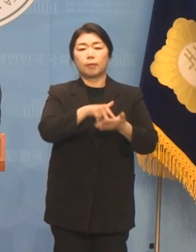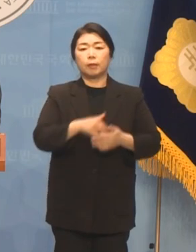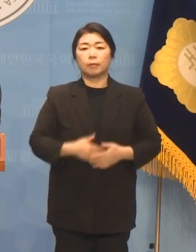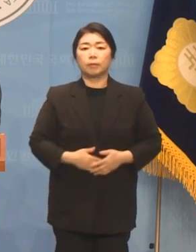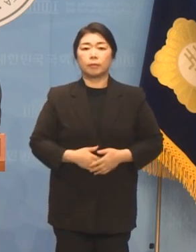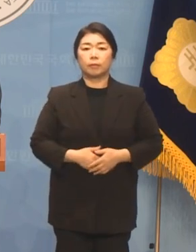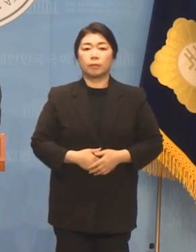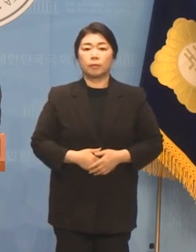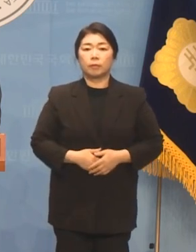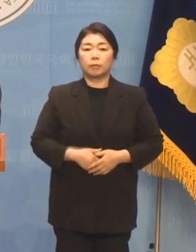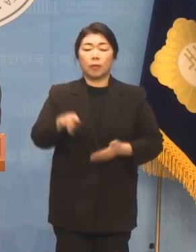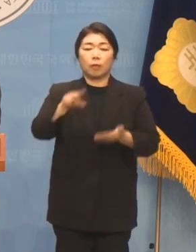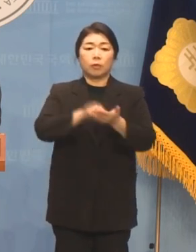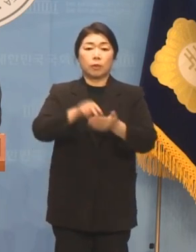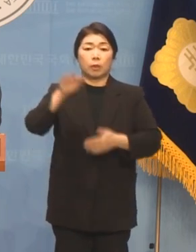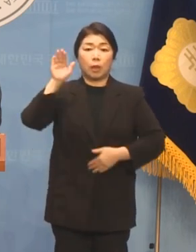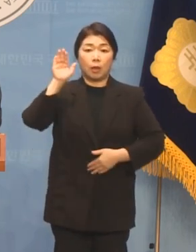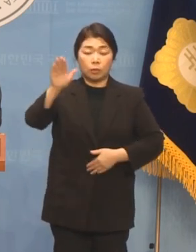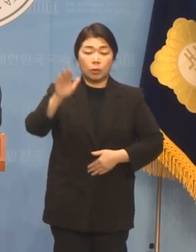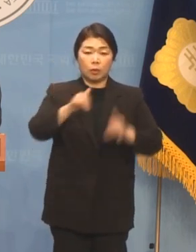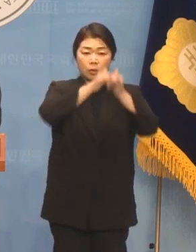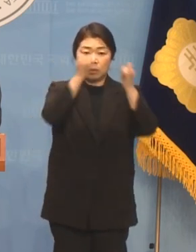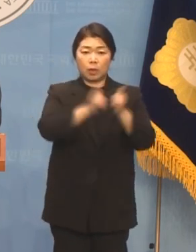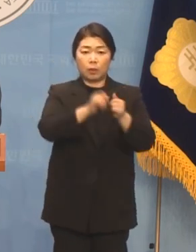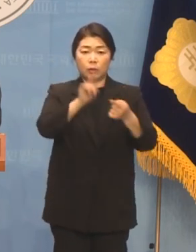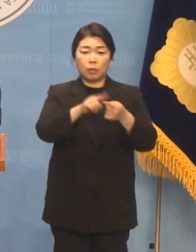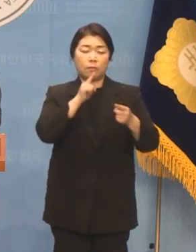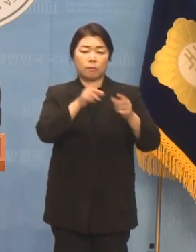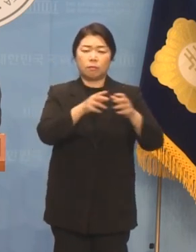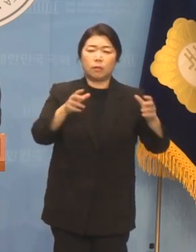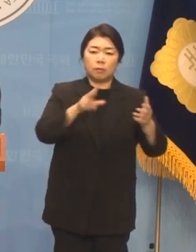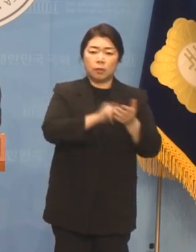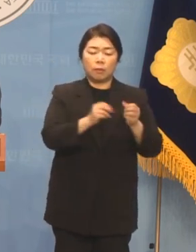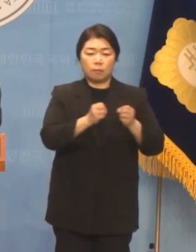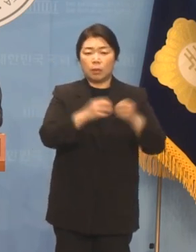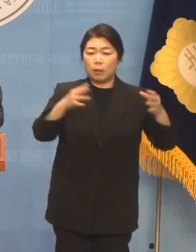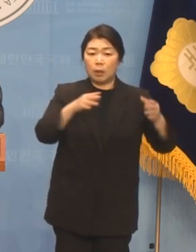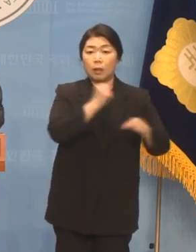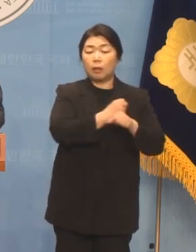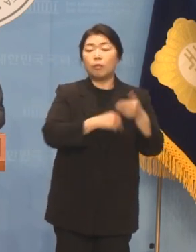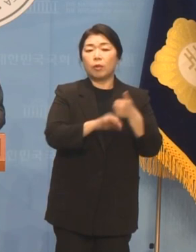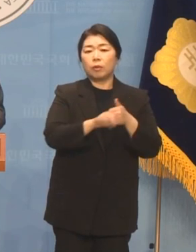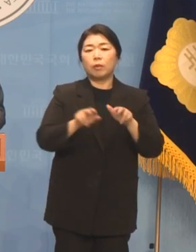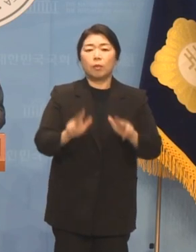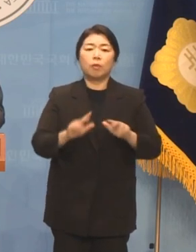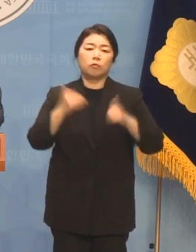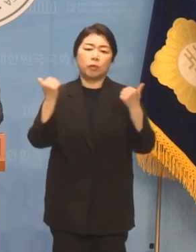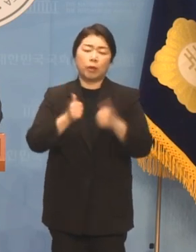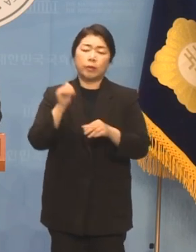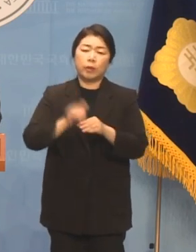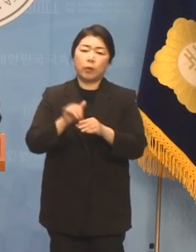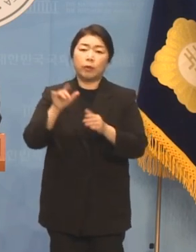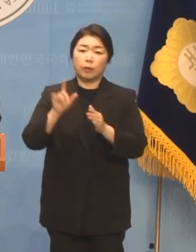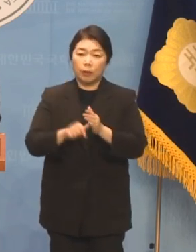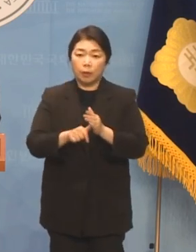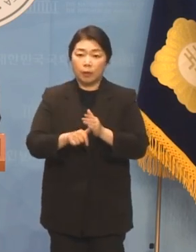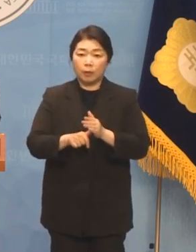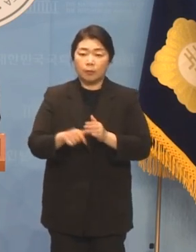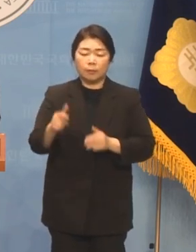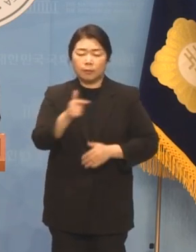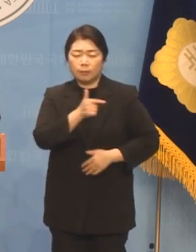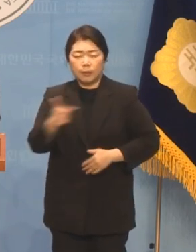이 문제가 앞으로 사회적 무리를 일으키게 될 경우 이번 총선에서 대형